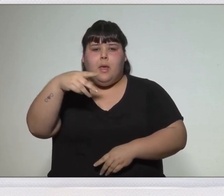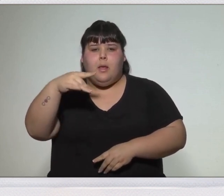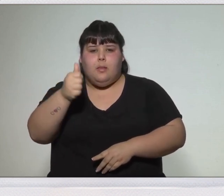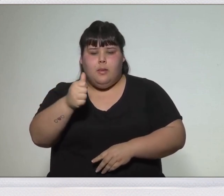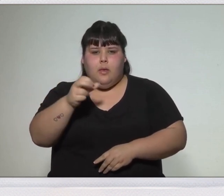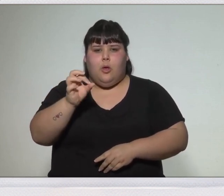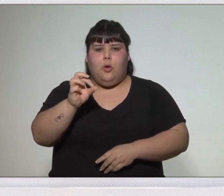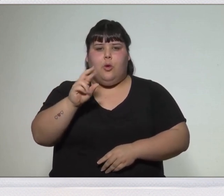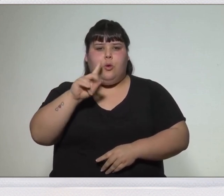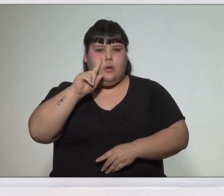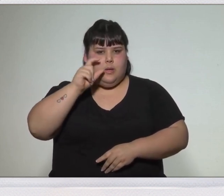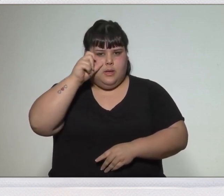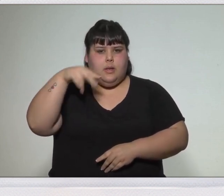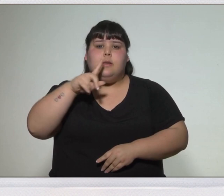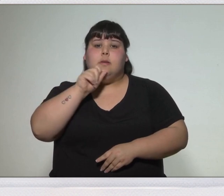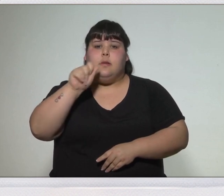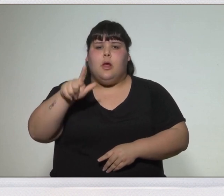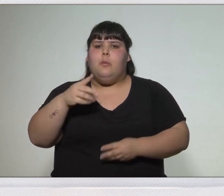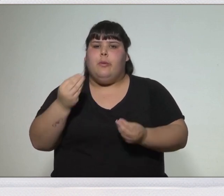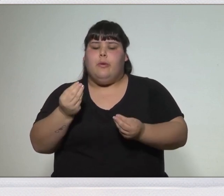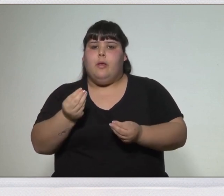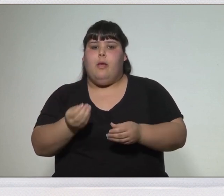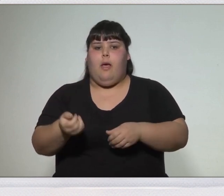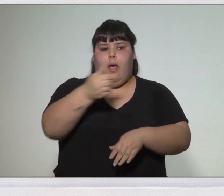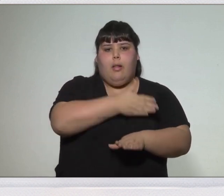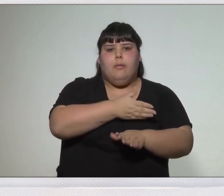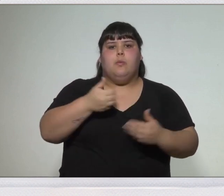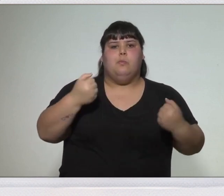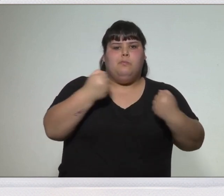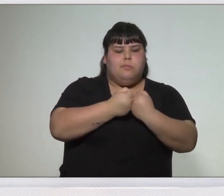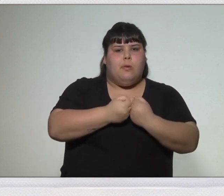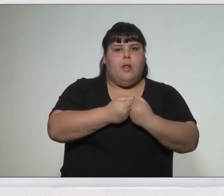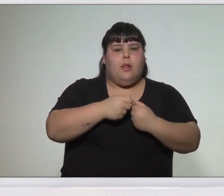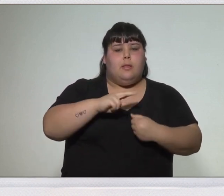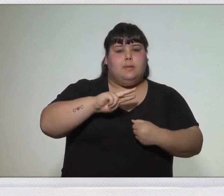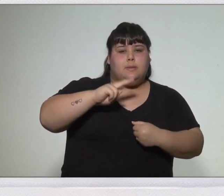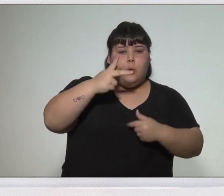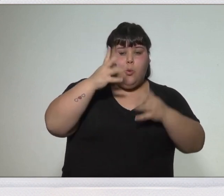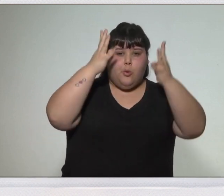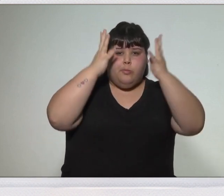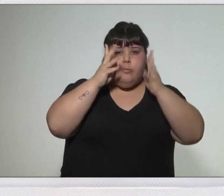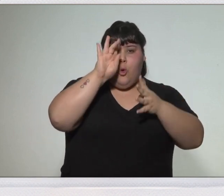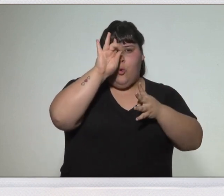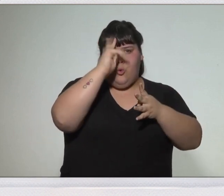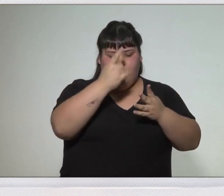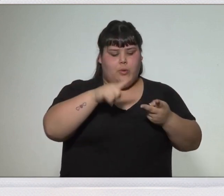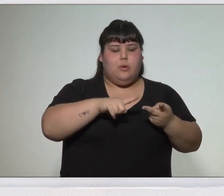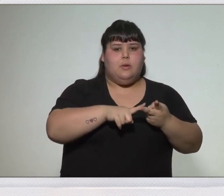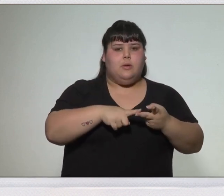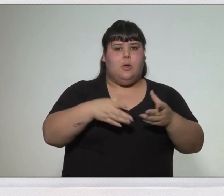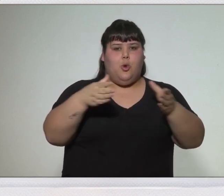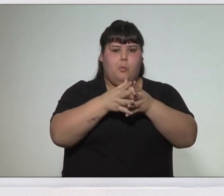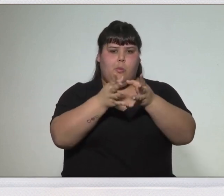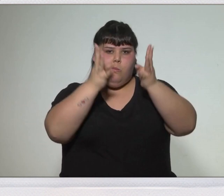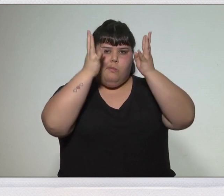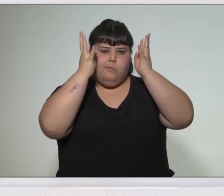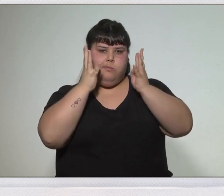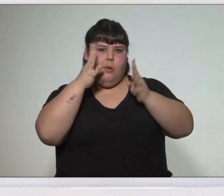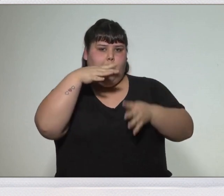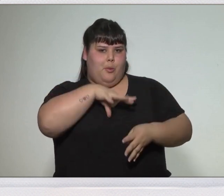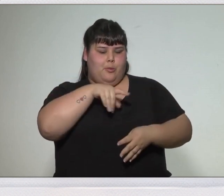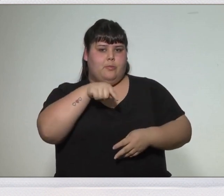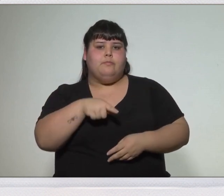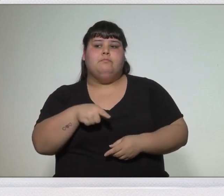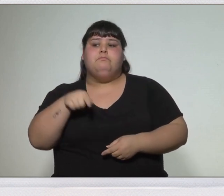a raíz de un pacto entre el virrey de Elío y la corte portuguesa. Artigas, como